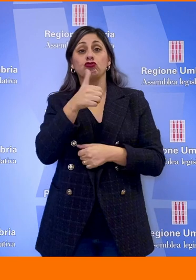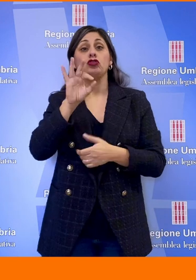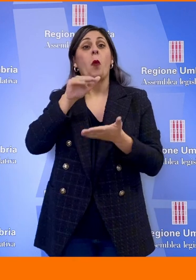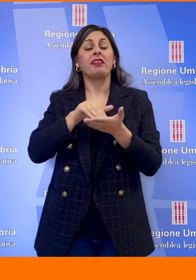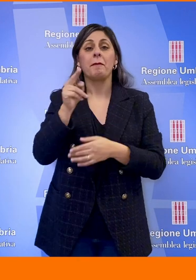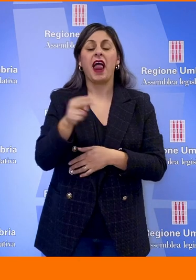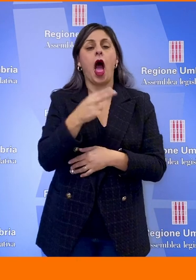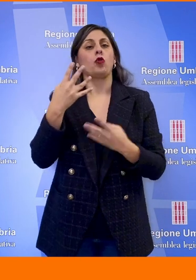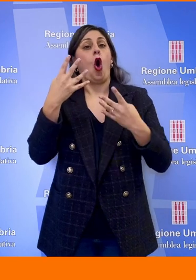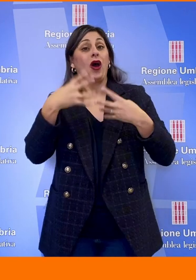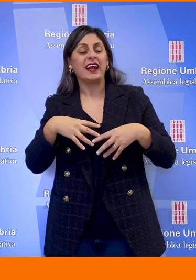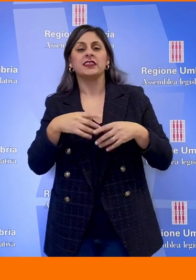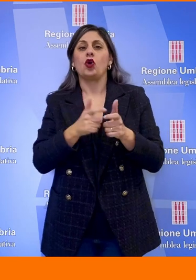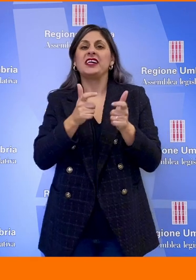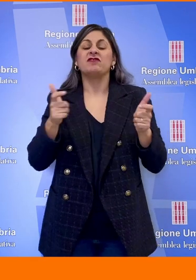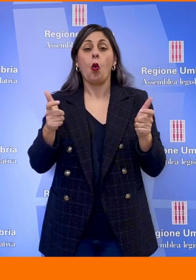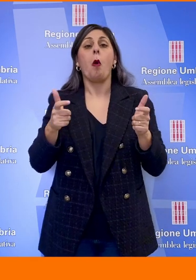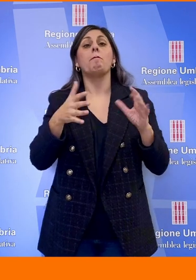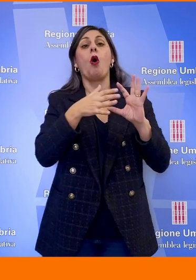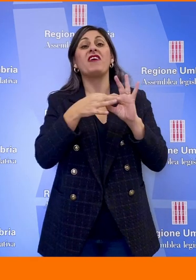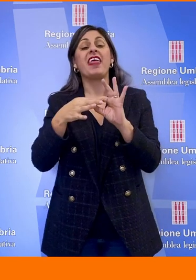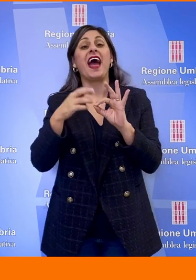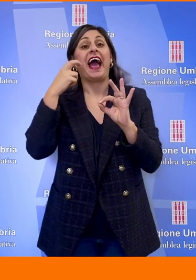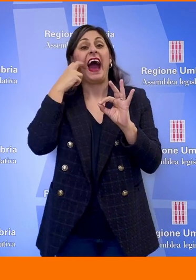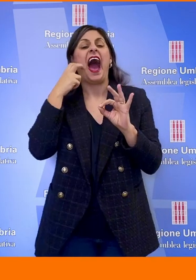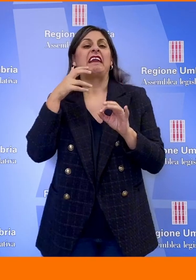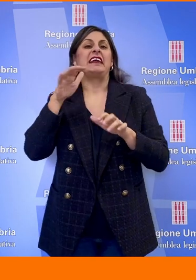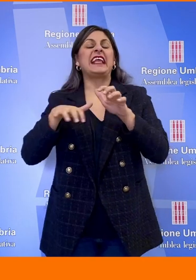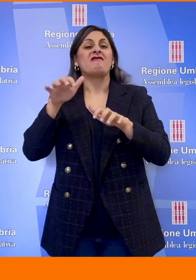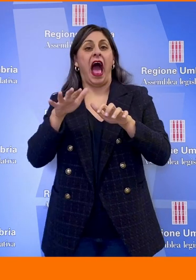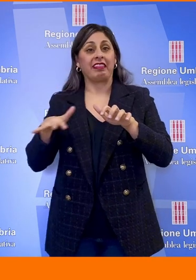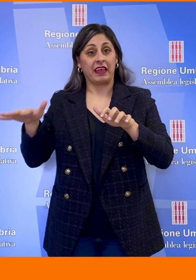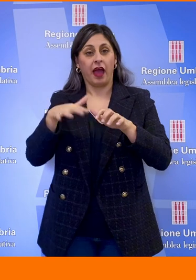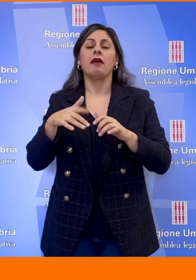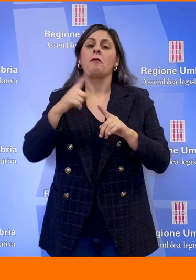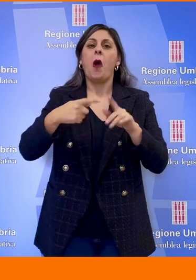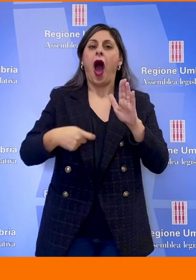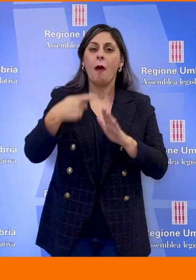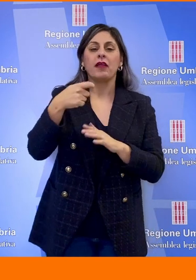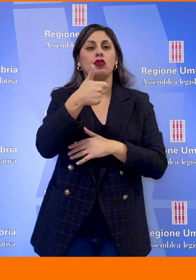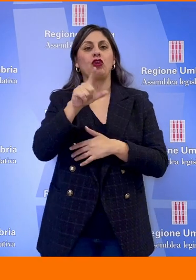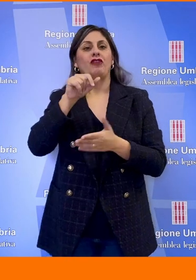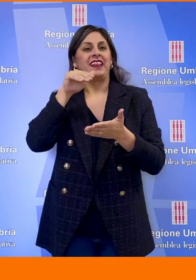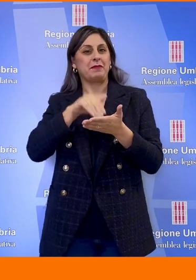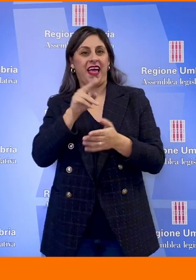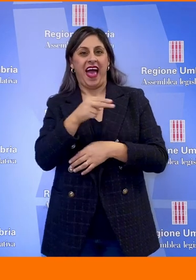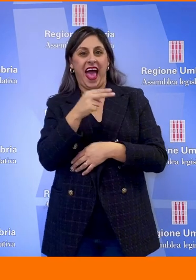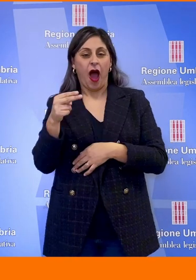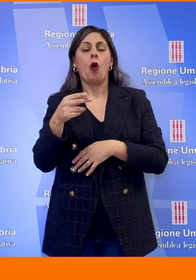'organizzazione e lo sviluppo della filiera delle carni selvatiche, incrementi di 120 mila euro per il piano forestale regionale,